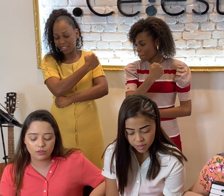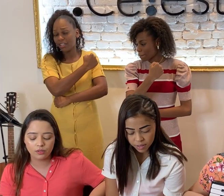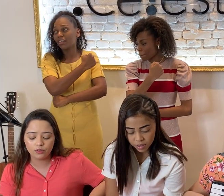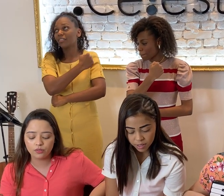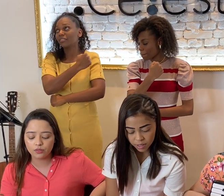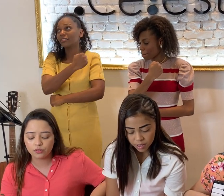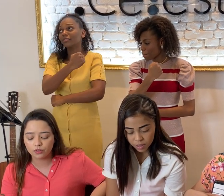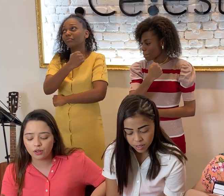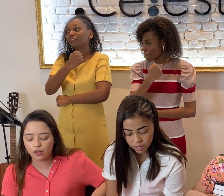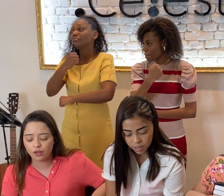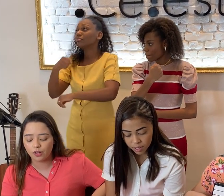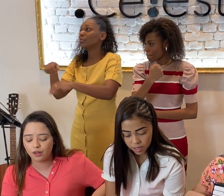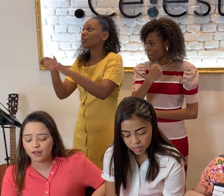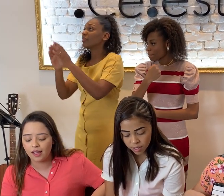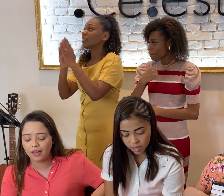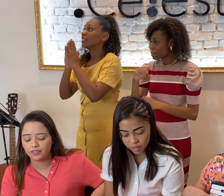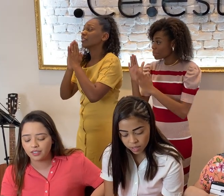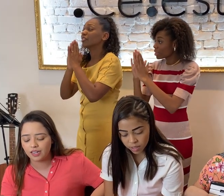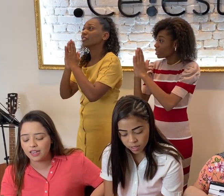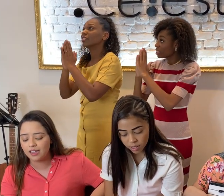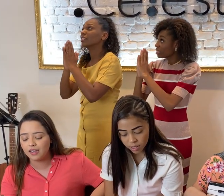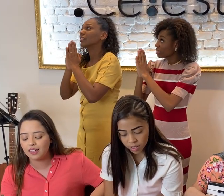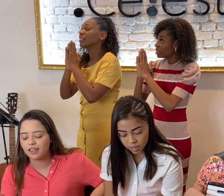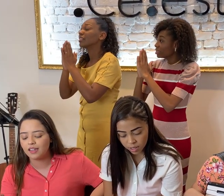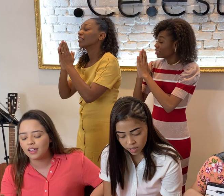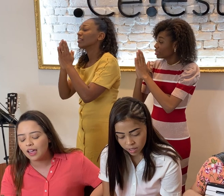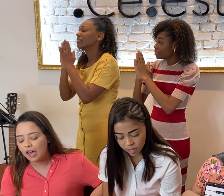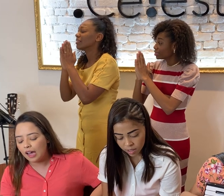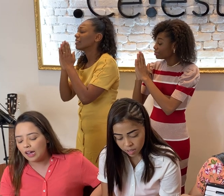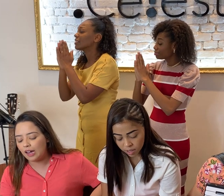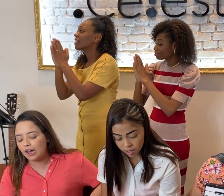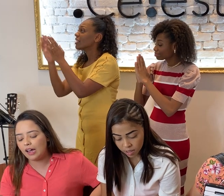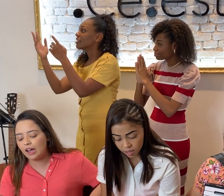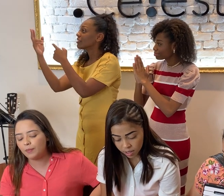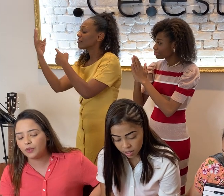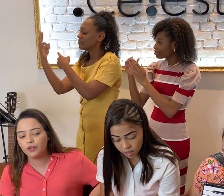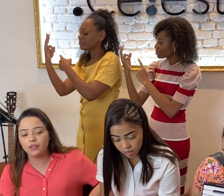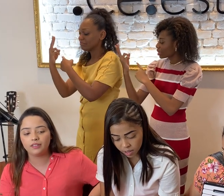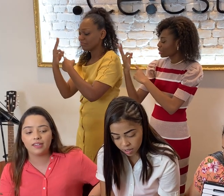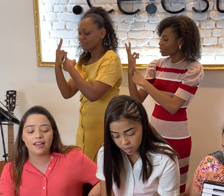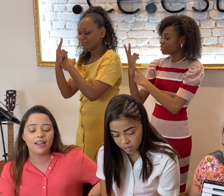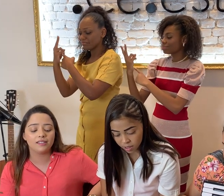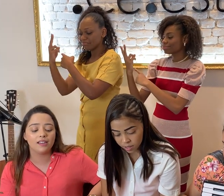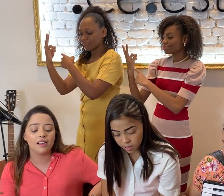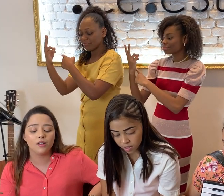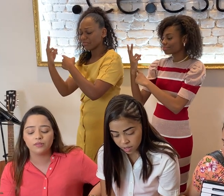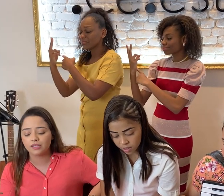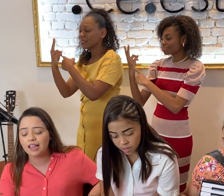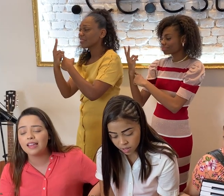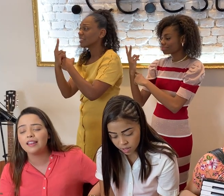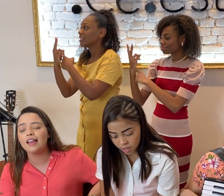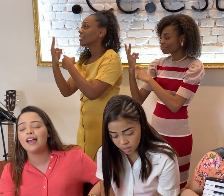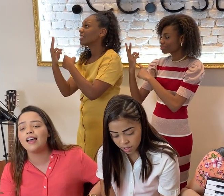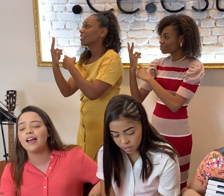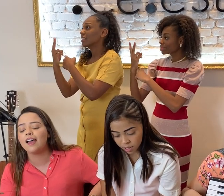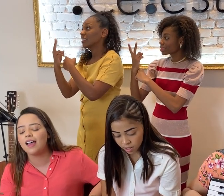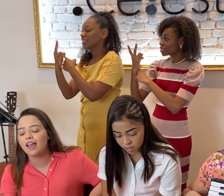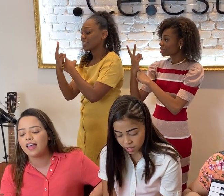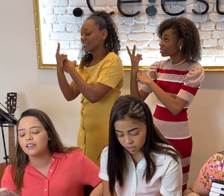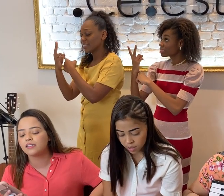Busco a ti a proteção celeste,